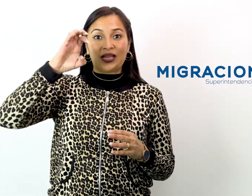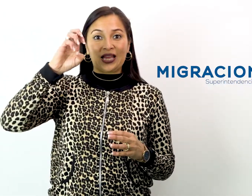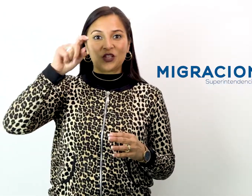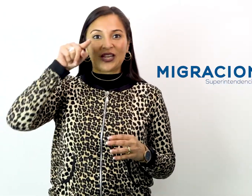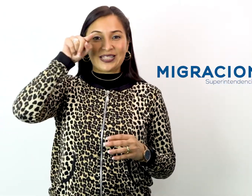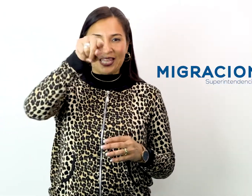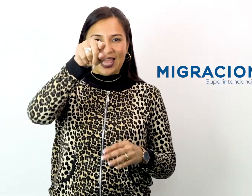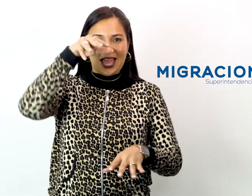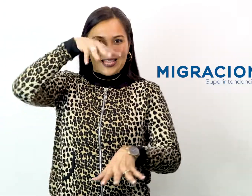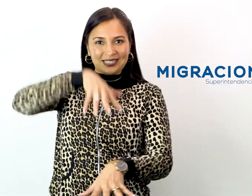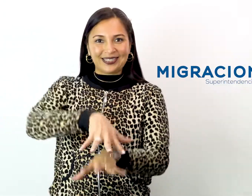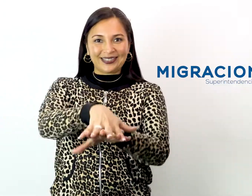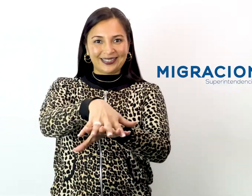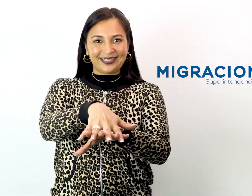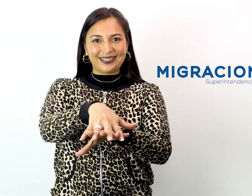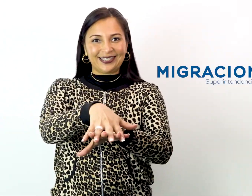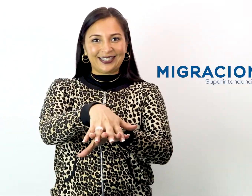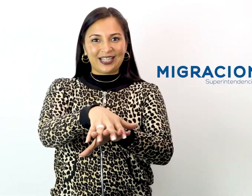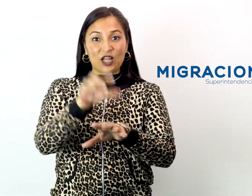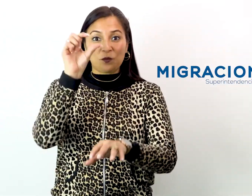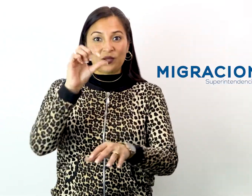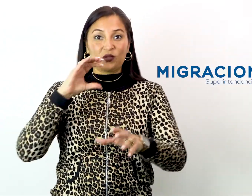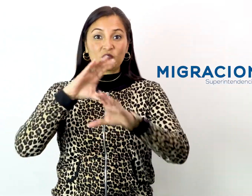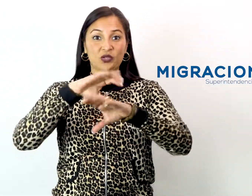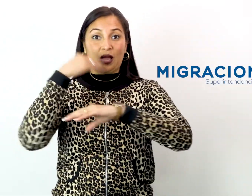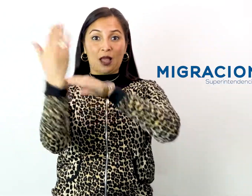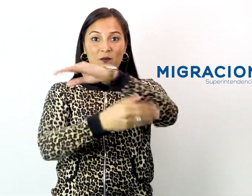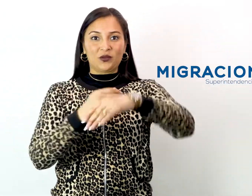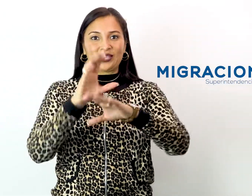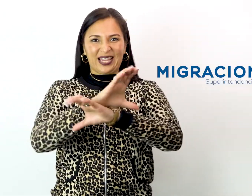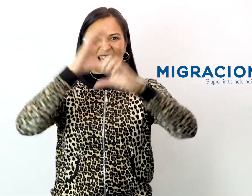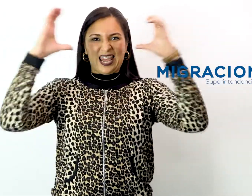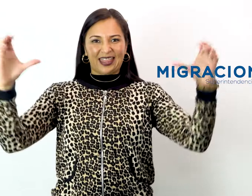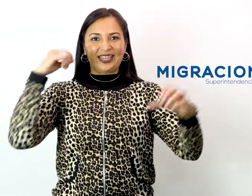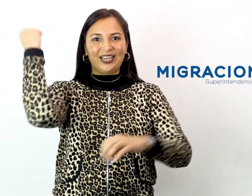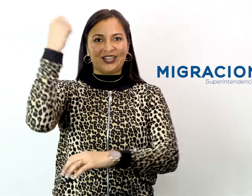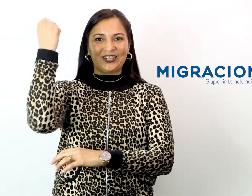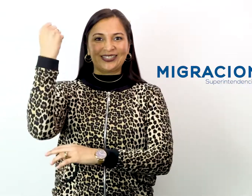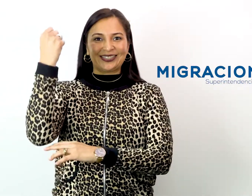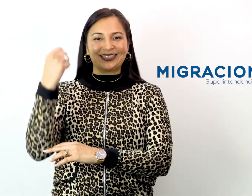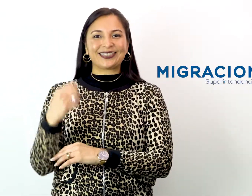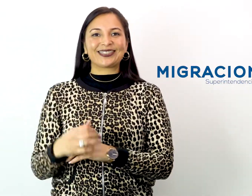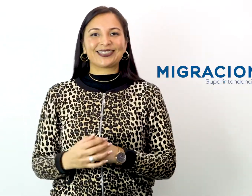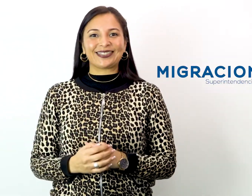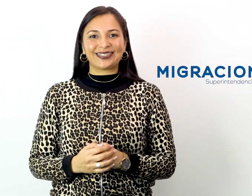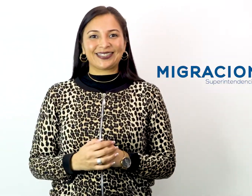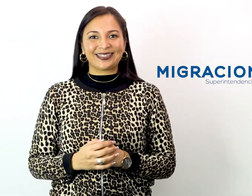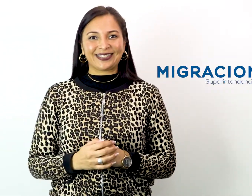Migraciones es inclusiva. Pequeños cambios, grandes logros.